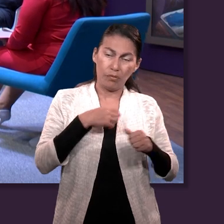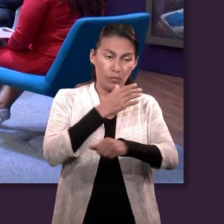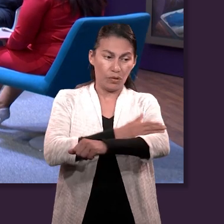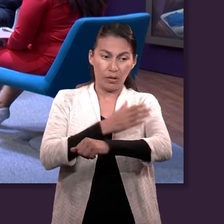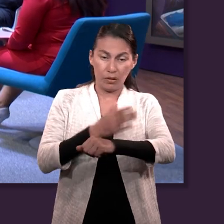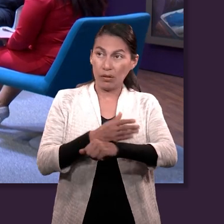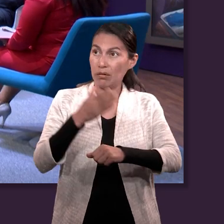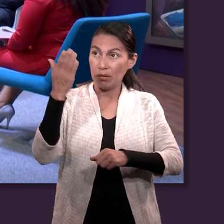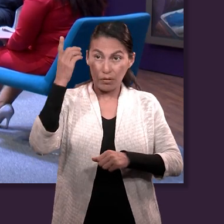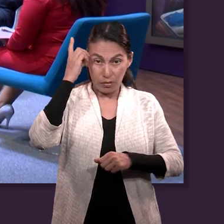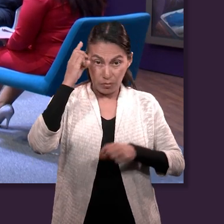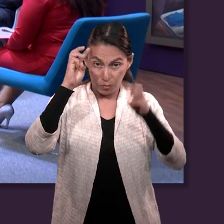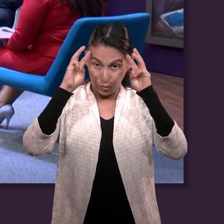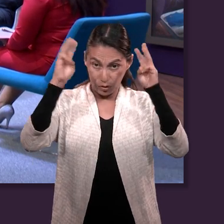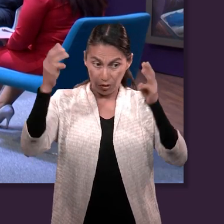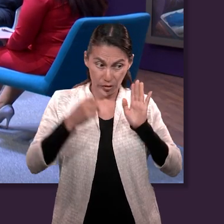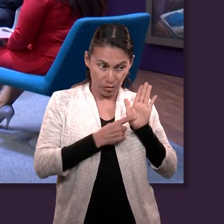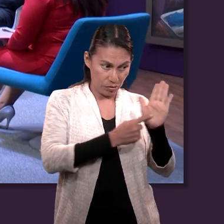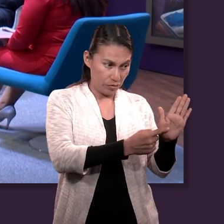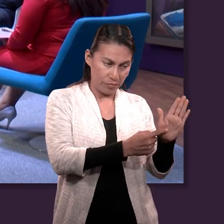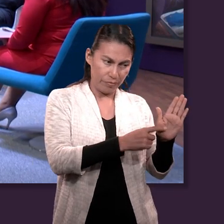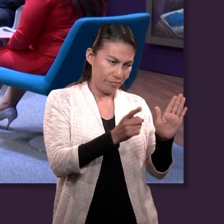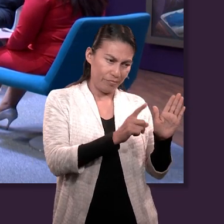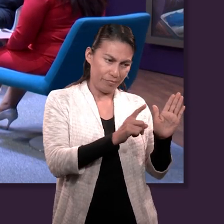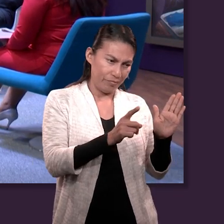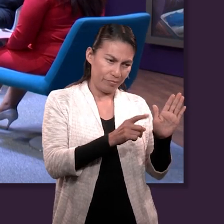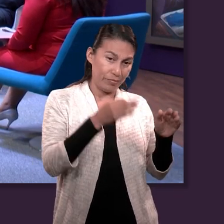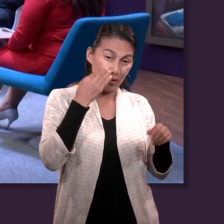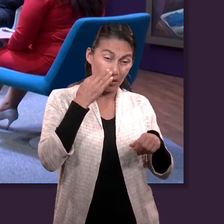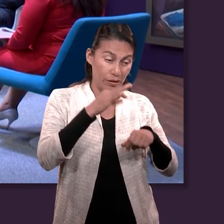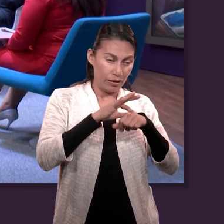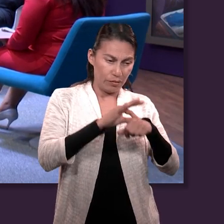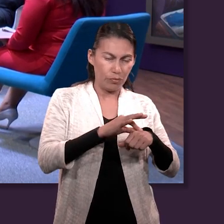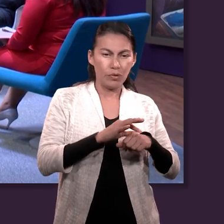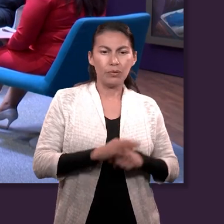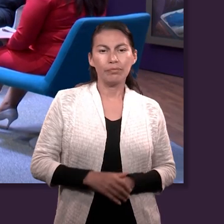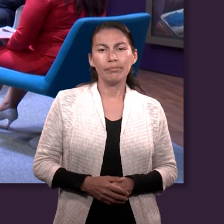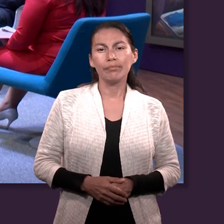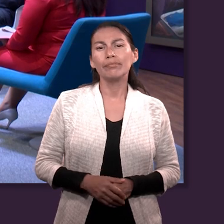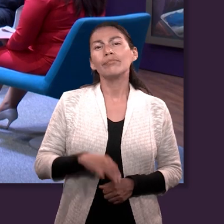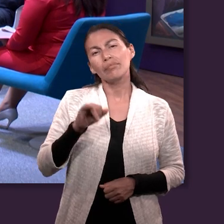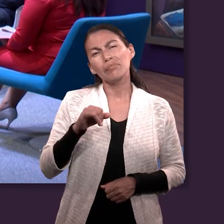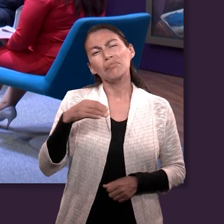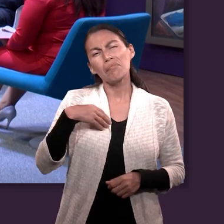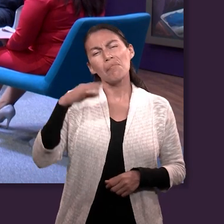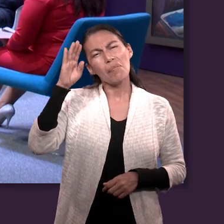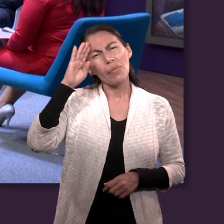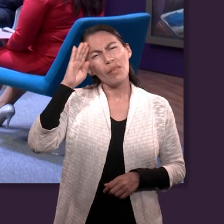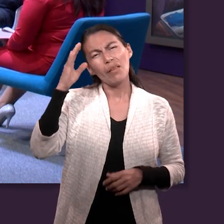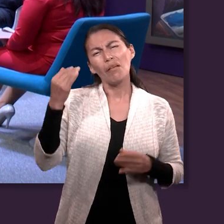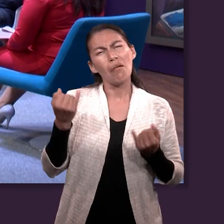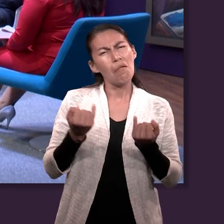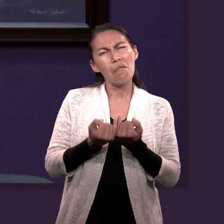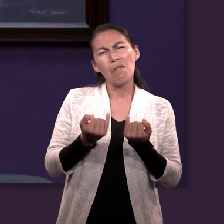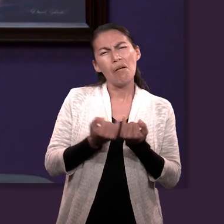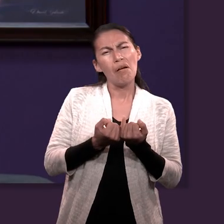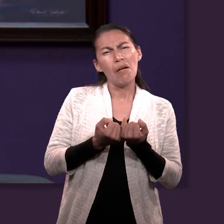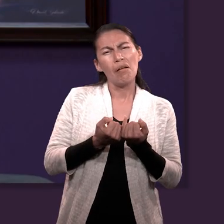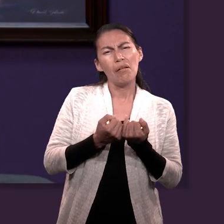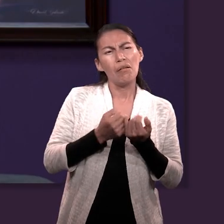sino por realmente el testimonio que Moisés había dado. Sí, también pienso que la mansedumbre te lleva a tener una